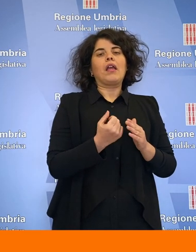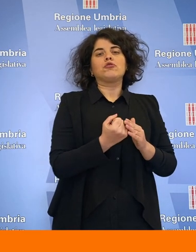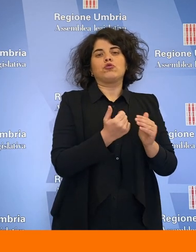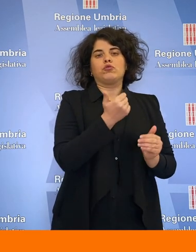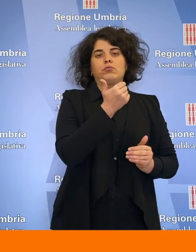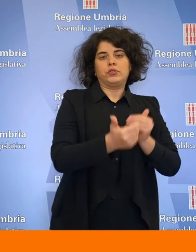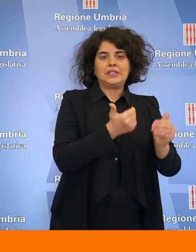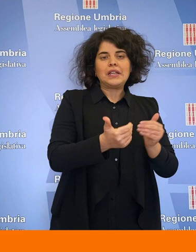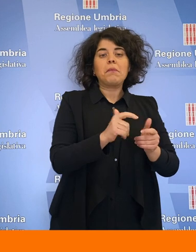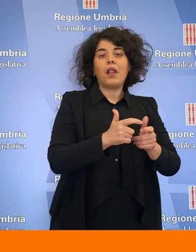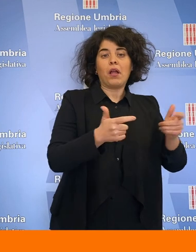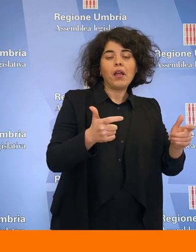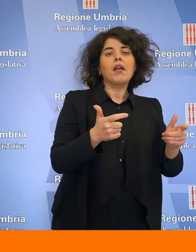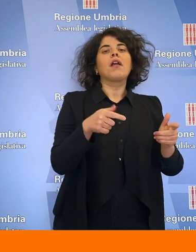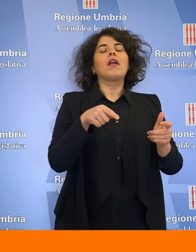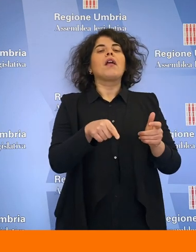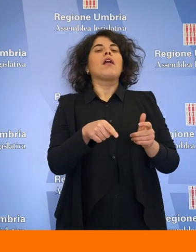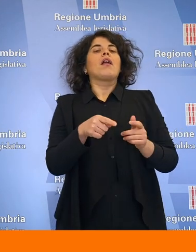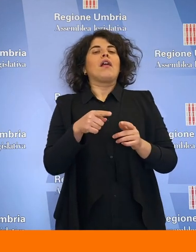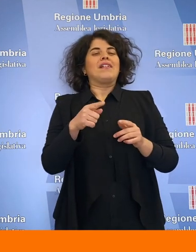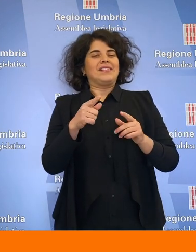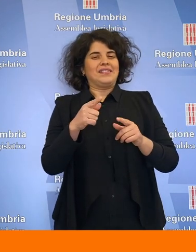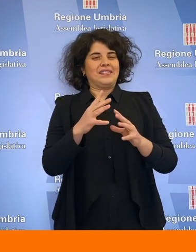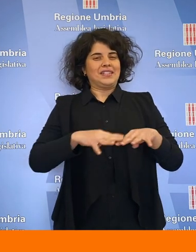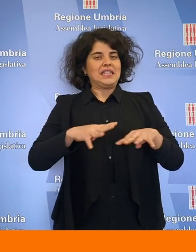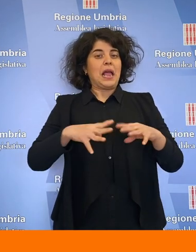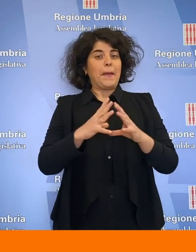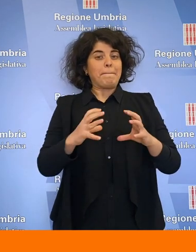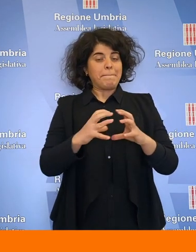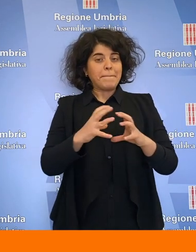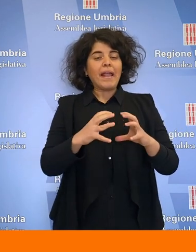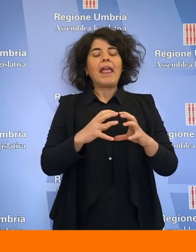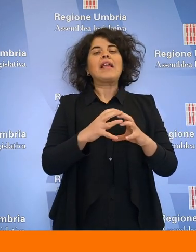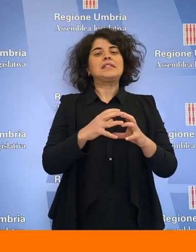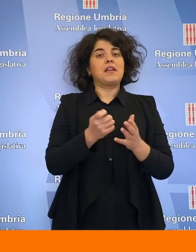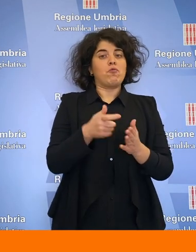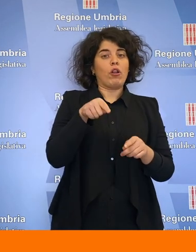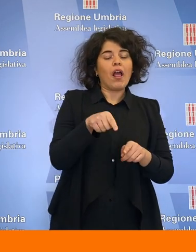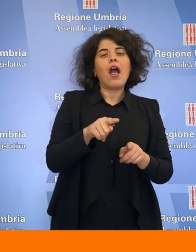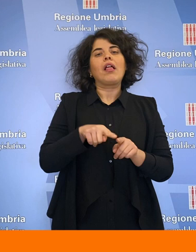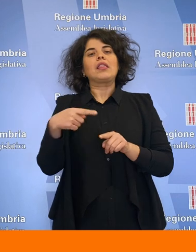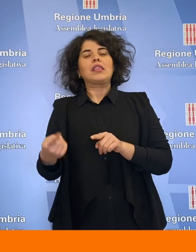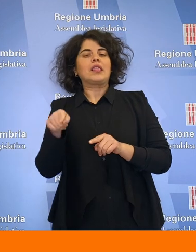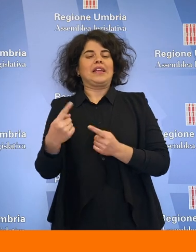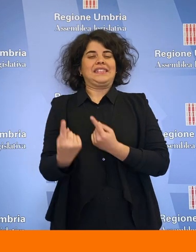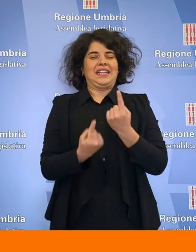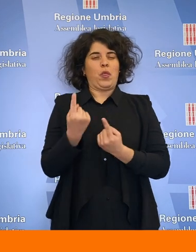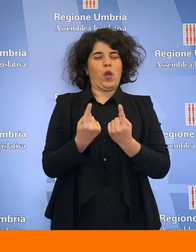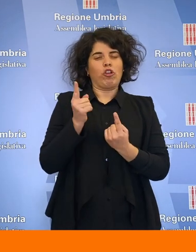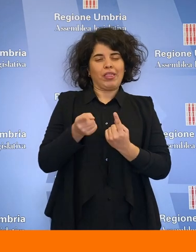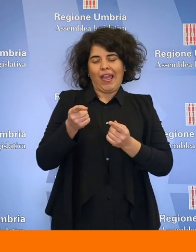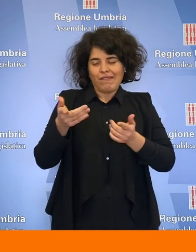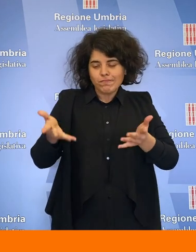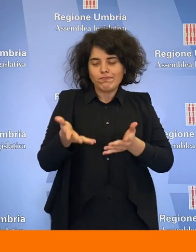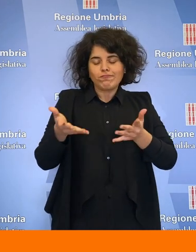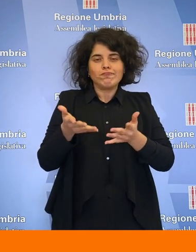sviluppo sostenibile, la centralità del sistema imprese e la creazione di tutte le condizioni affinché investitori,